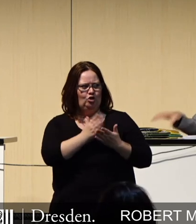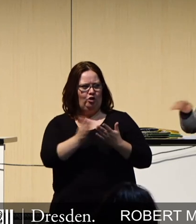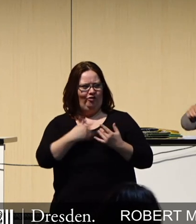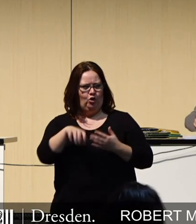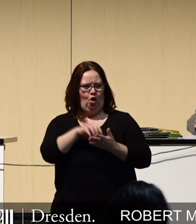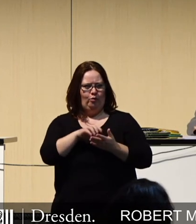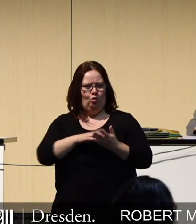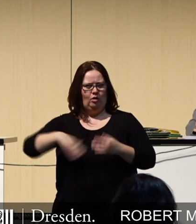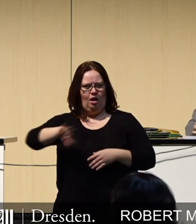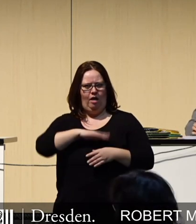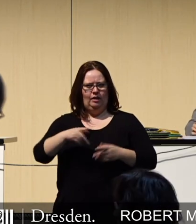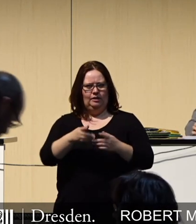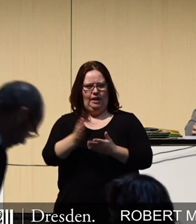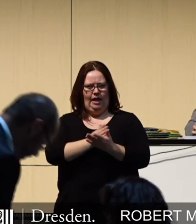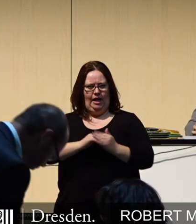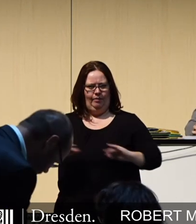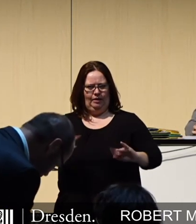Kommunal- und auf Landes- und auch auf Bundesebene.